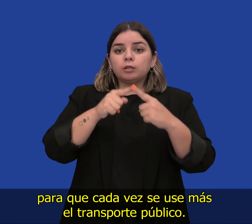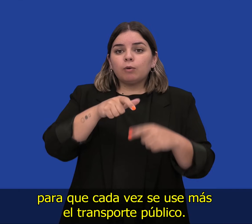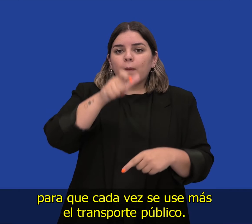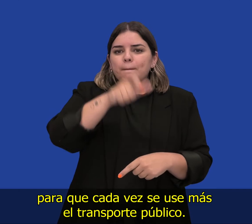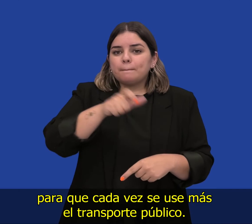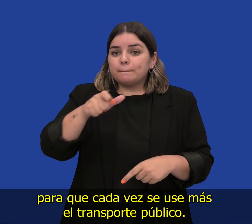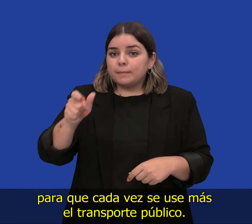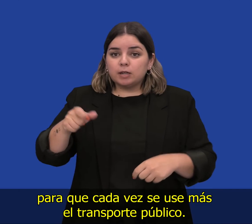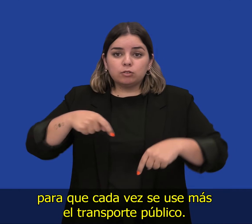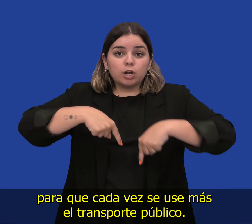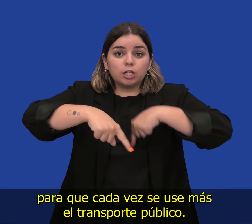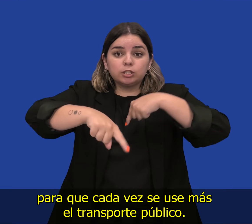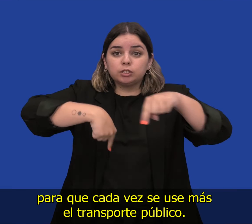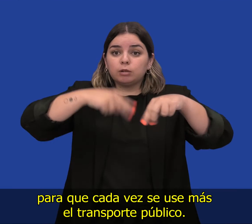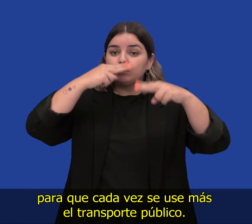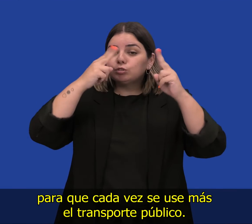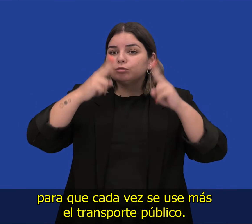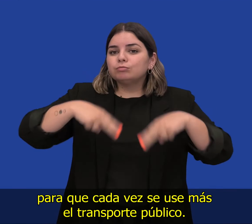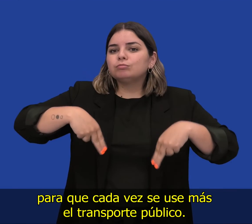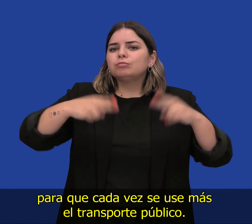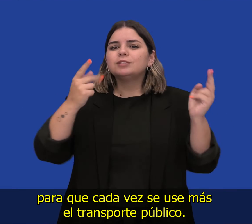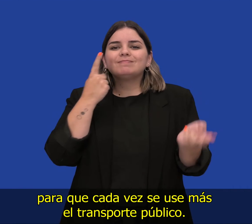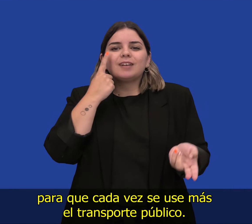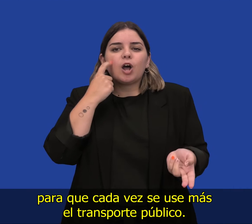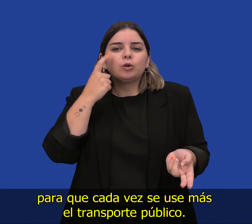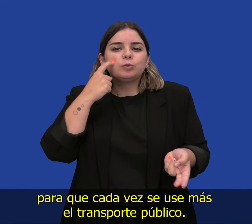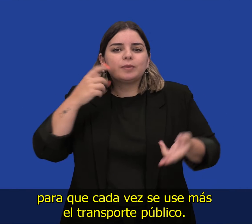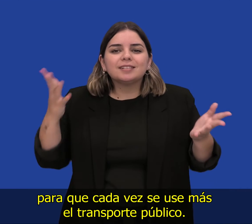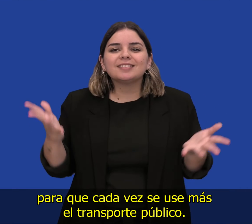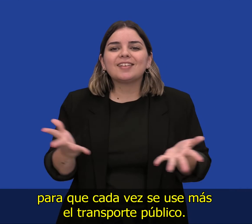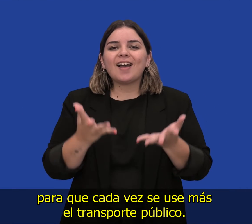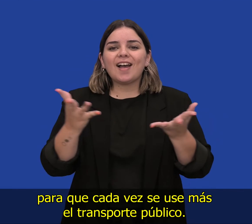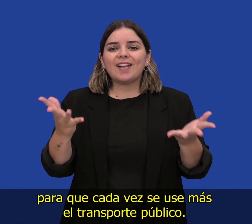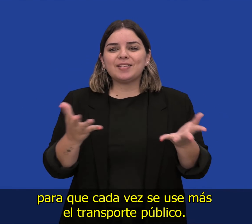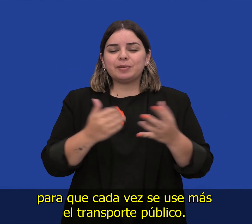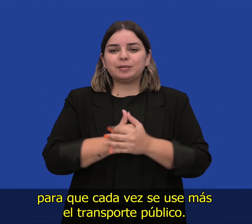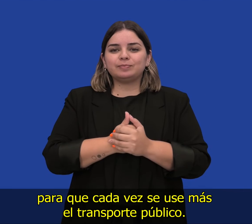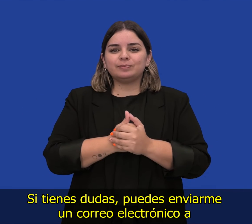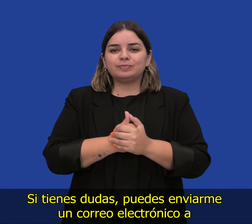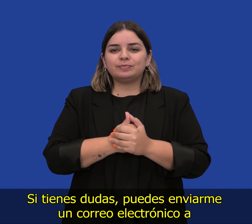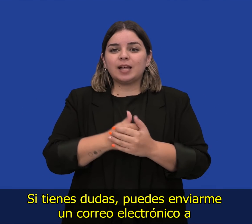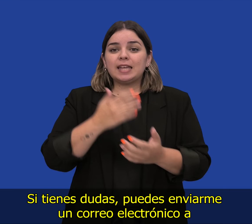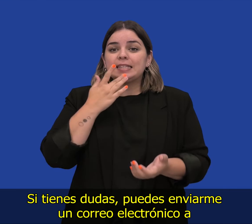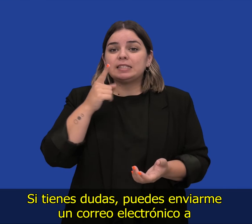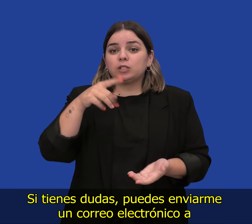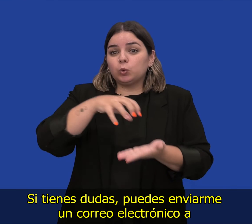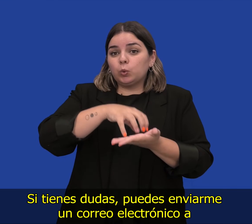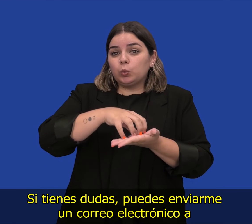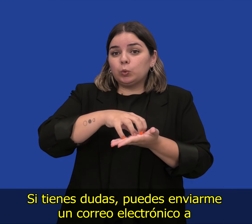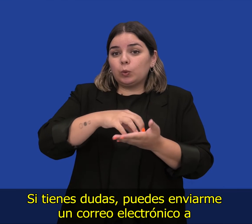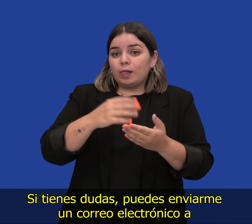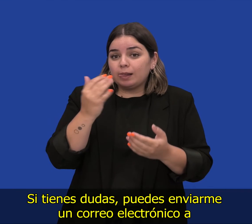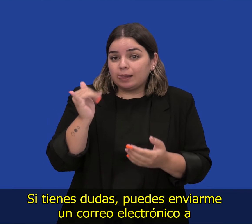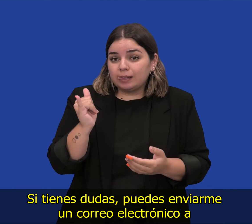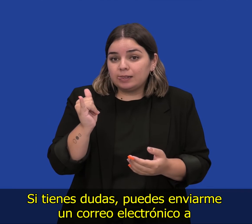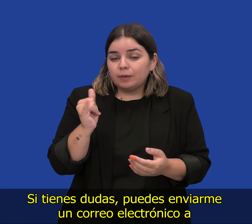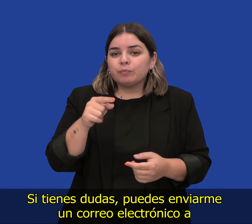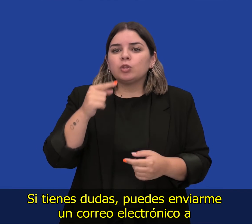para que cada vez se use más el transporte público. Si tienes dudas, puedes enviarme un correo